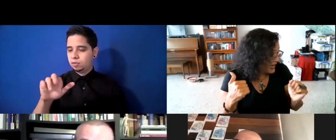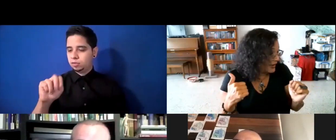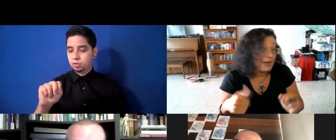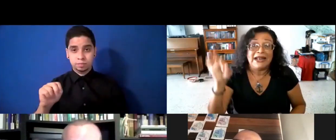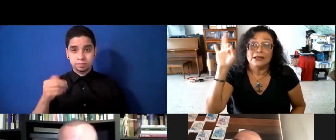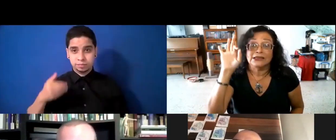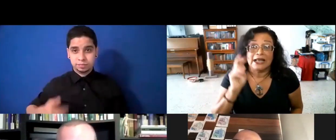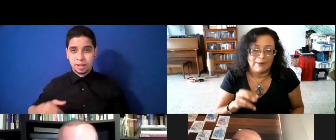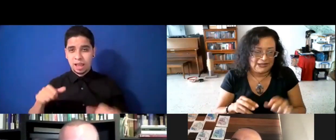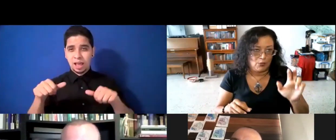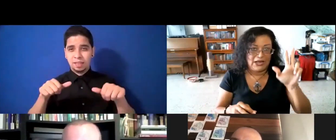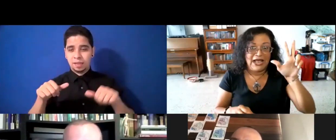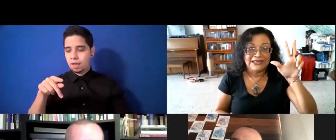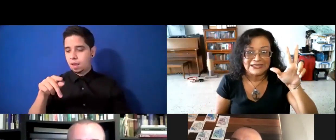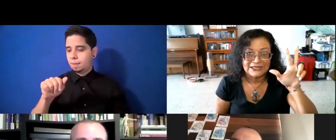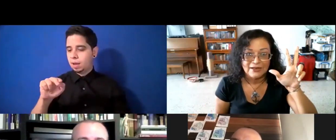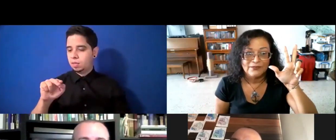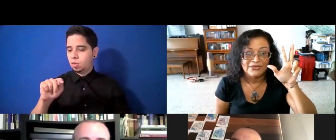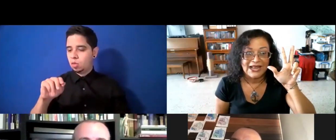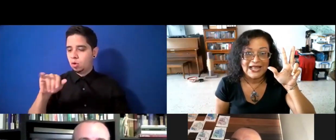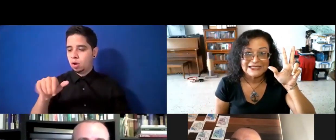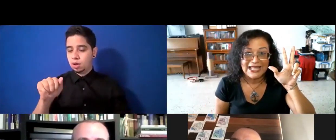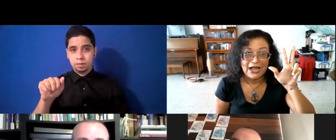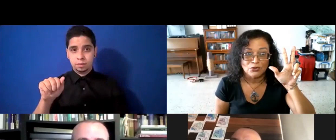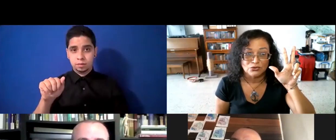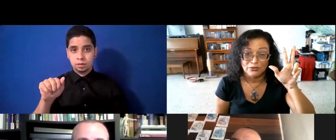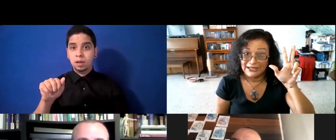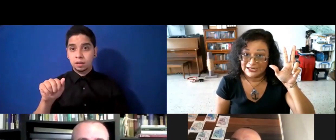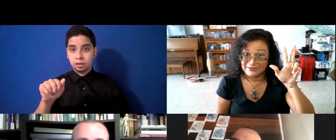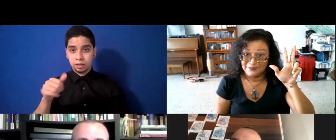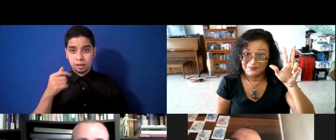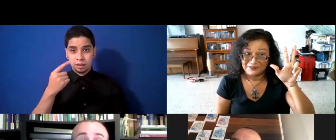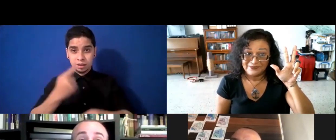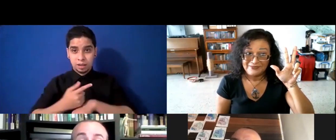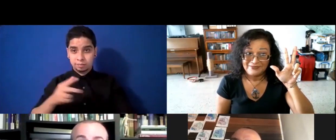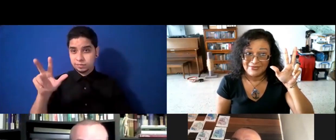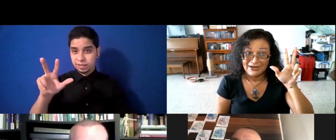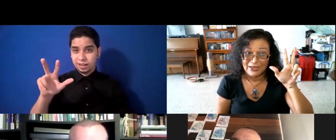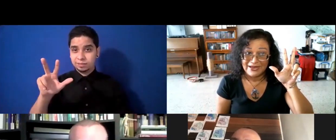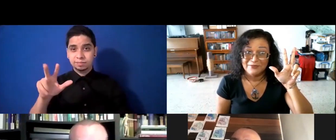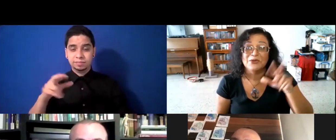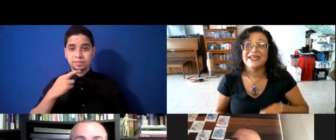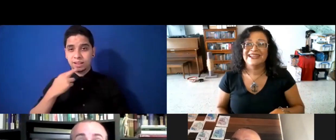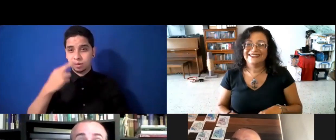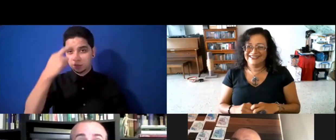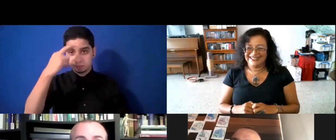es 3. Espérate, ¿cómo es? 3. 3 de agosto. ¿Lo hacía bien? Muy bien, ¿síste?